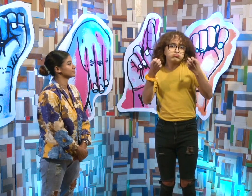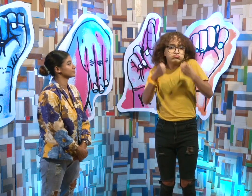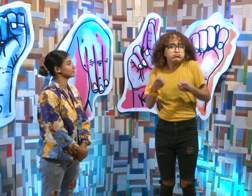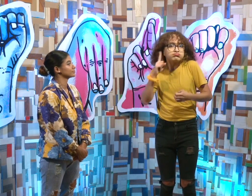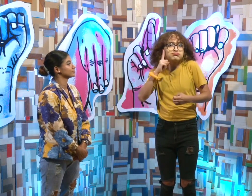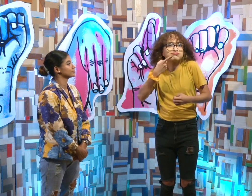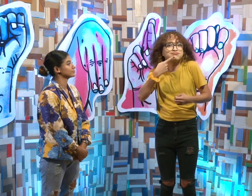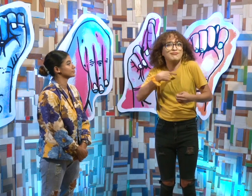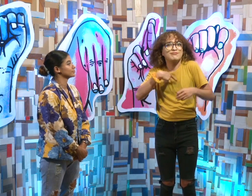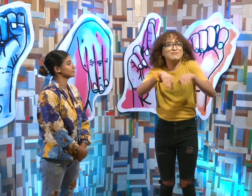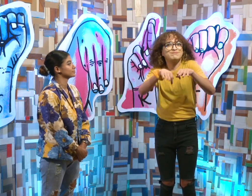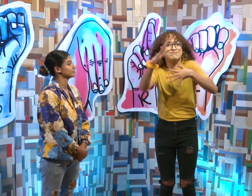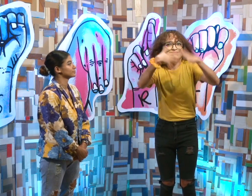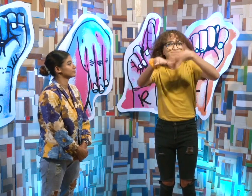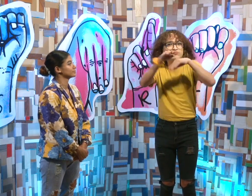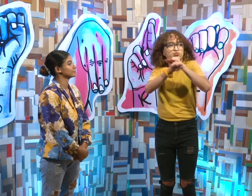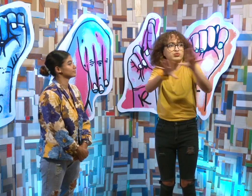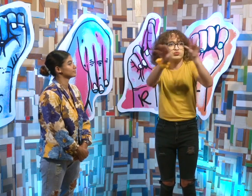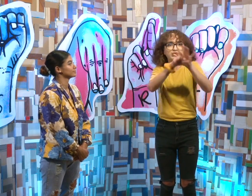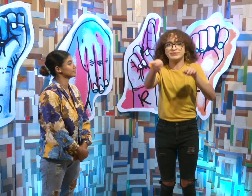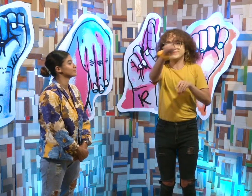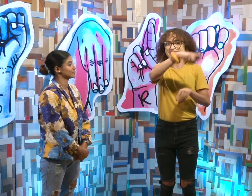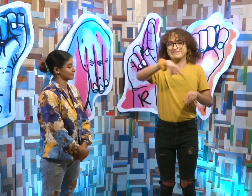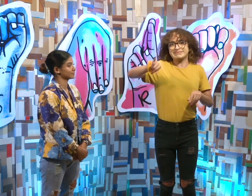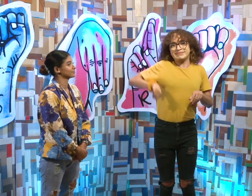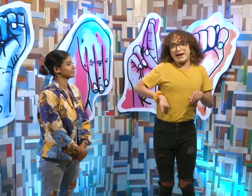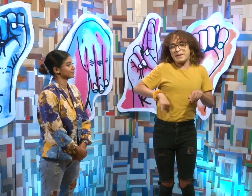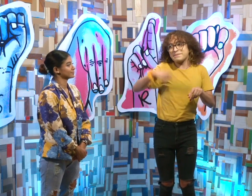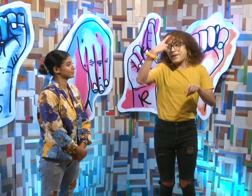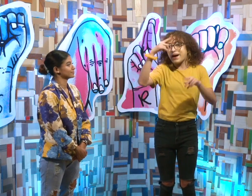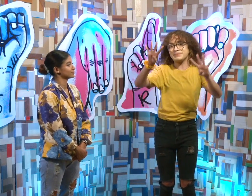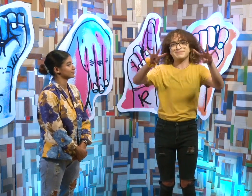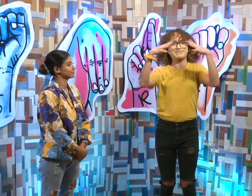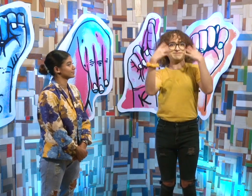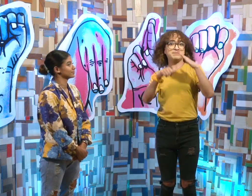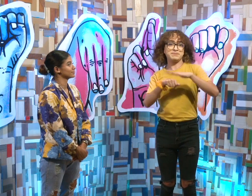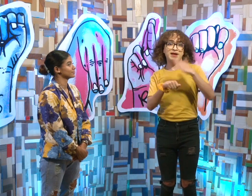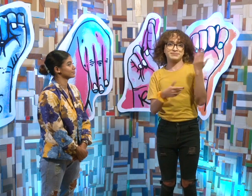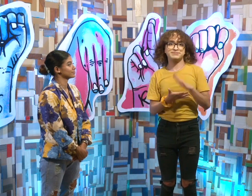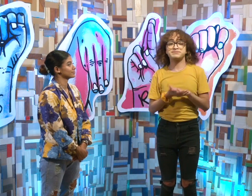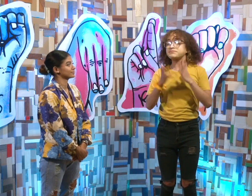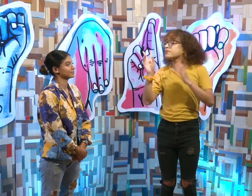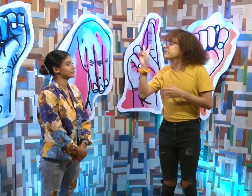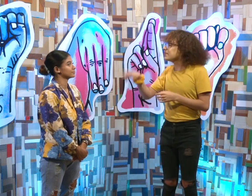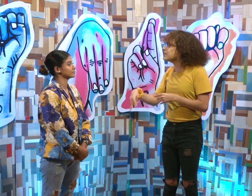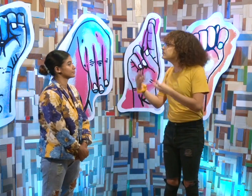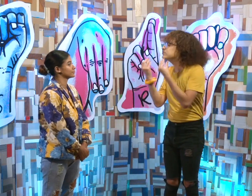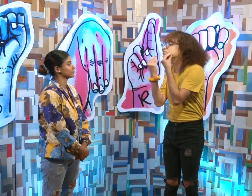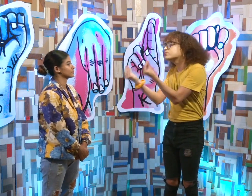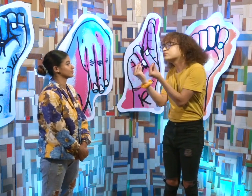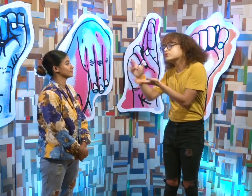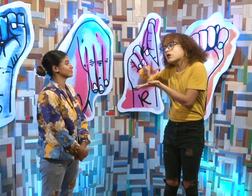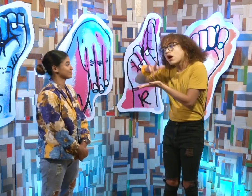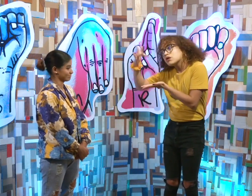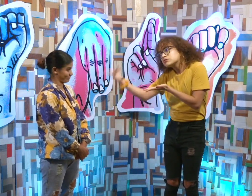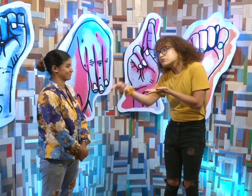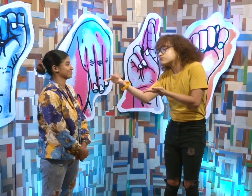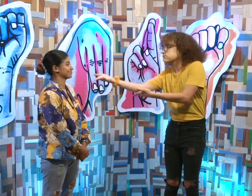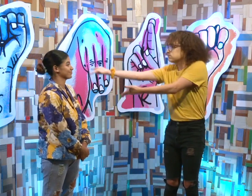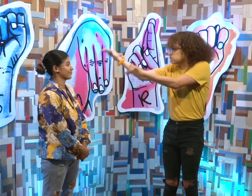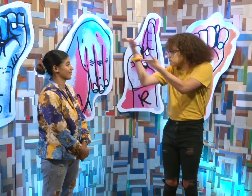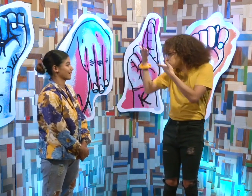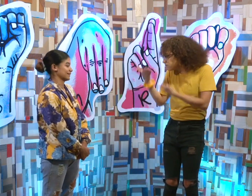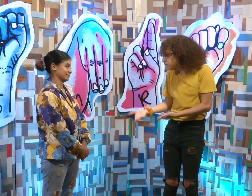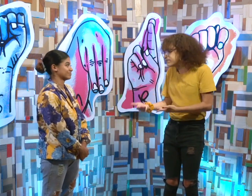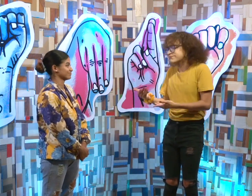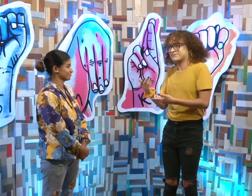Por ejemplo, yo en particular que puedo estar aquí en Tienes Señal, y pude servir como ejemplo para todos